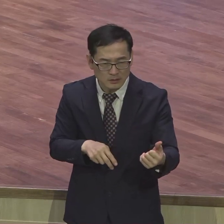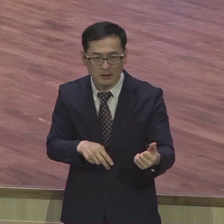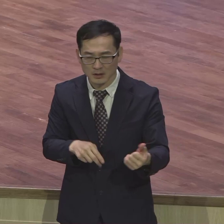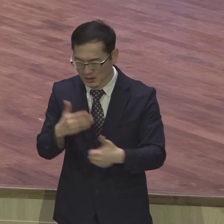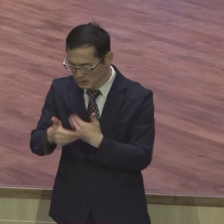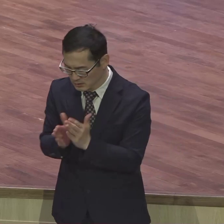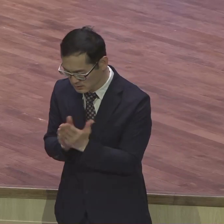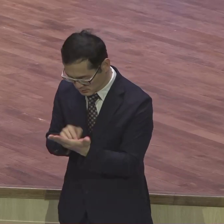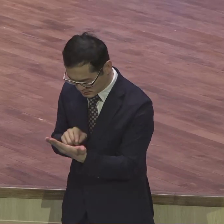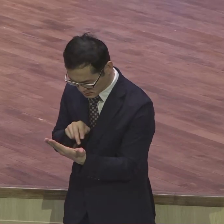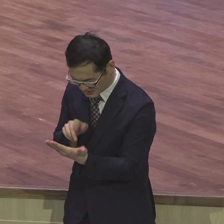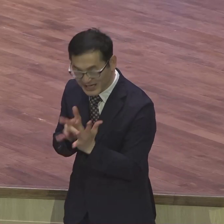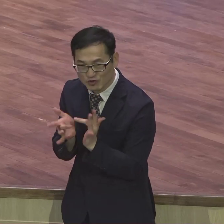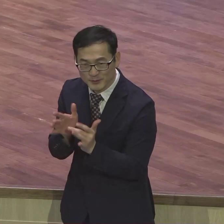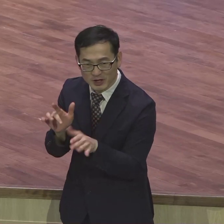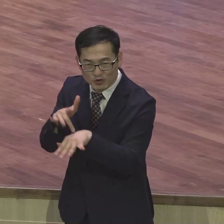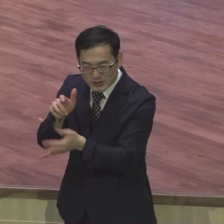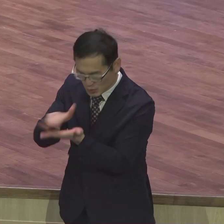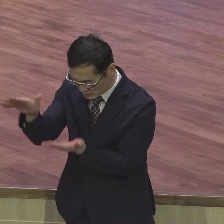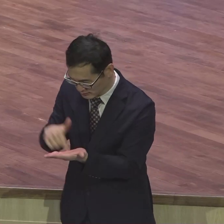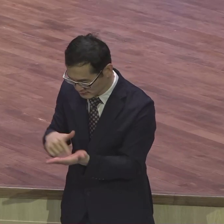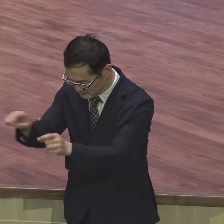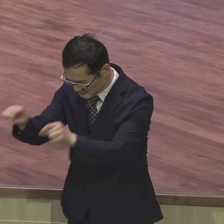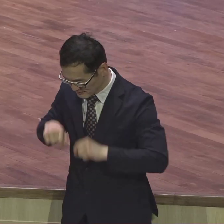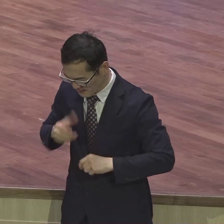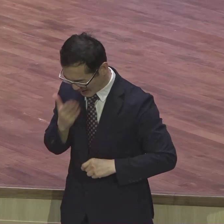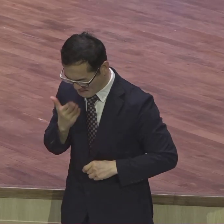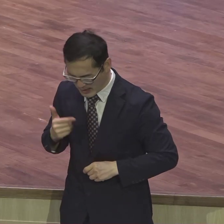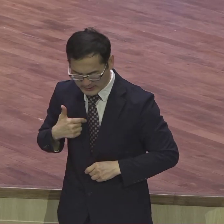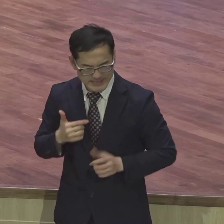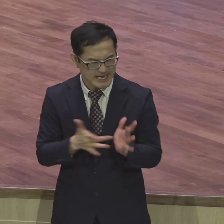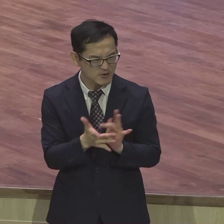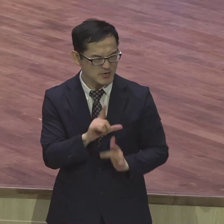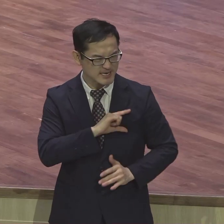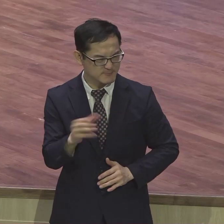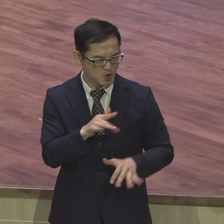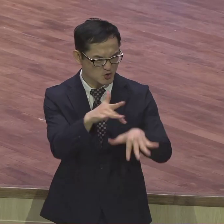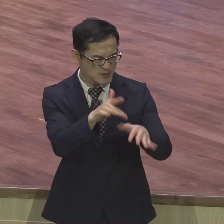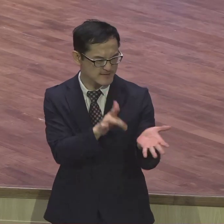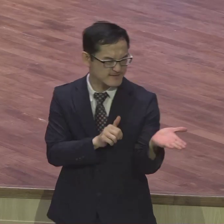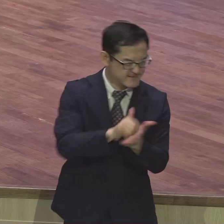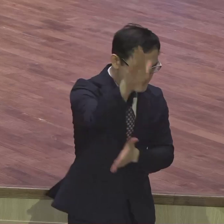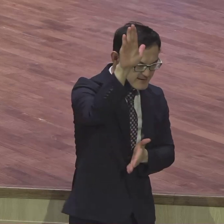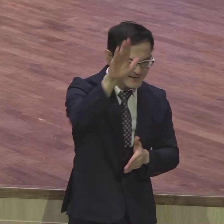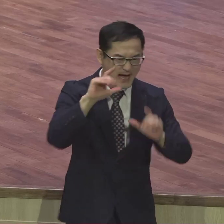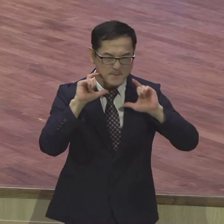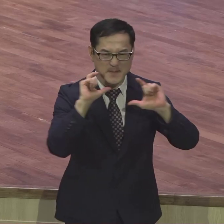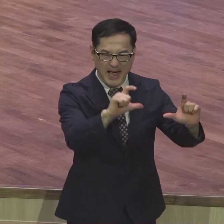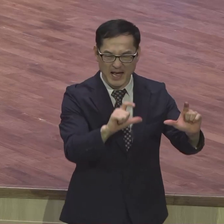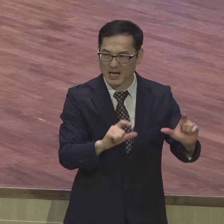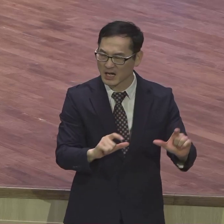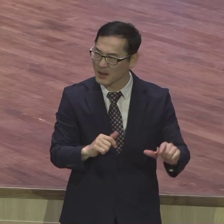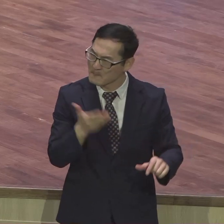예수님이 귀신 쫓아 냈더라고요 나도 귀신 쫓아 냈더라고요 예수를 명하노니 귀신아 나가라 해놓고 내가 나가겠나 싶더라고요